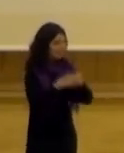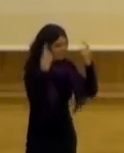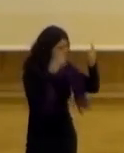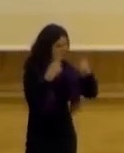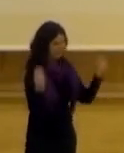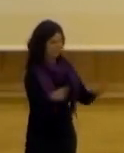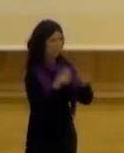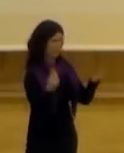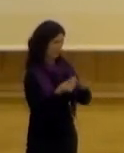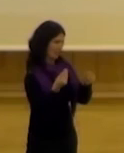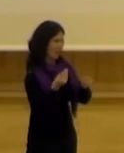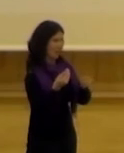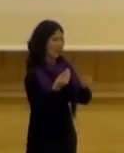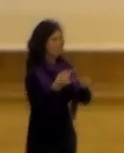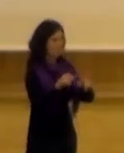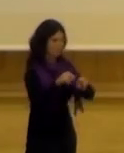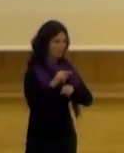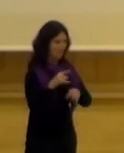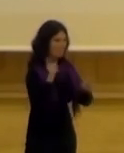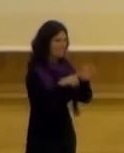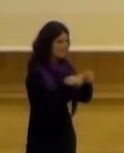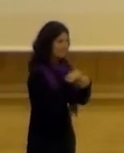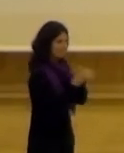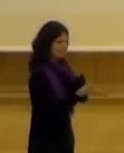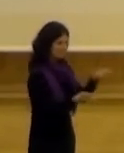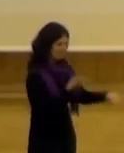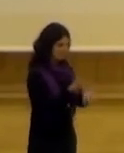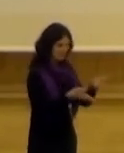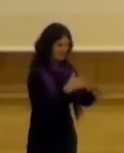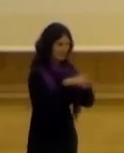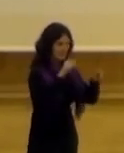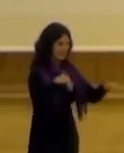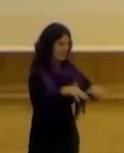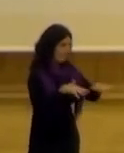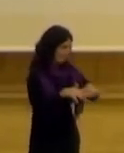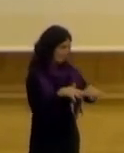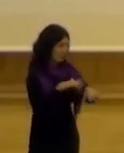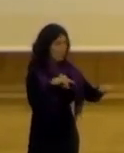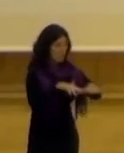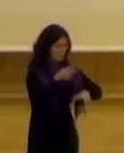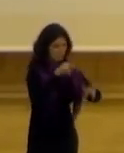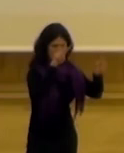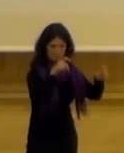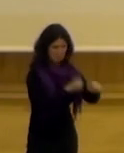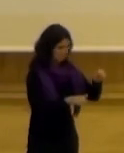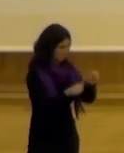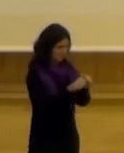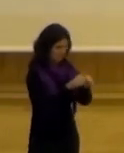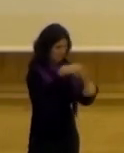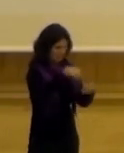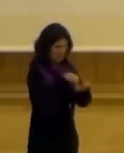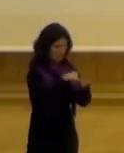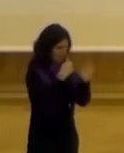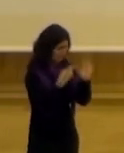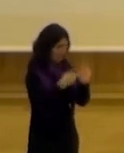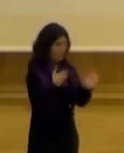esa ratio de digamos de participantes y entusiasmarlos quizás como el tema de la movilidad es un tema prioritario dentro de lo que es los